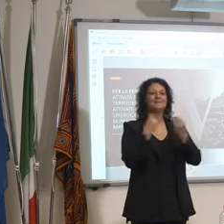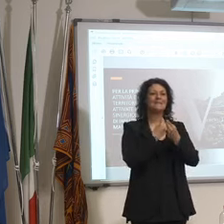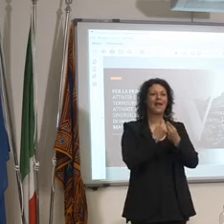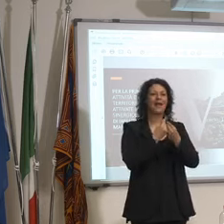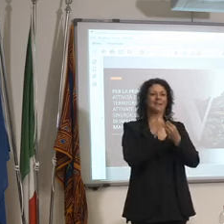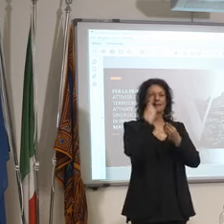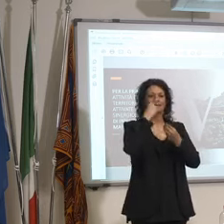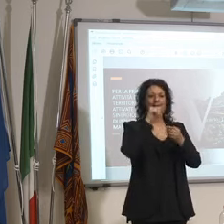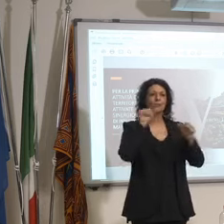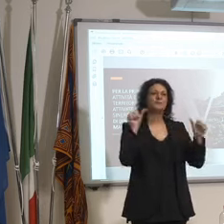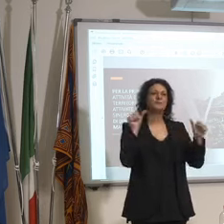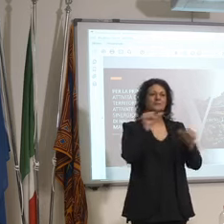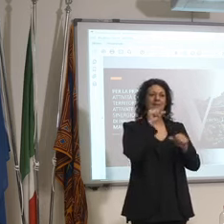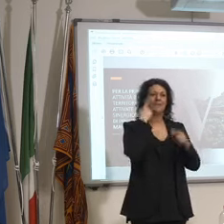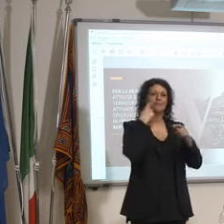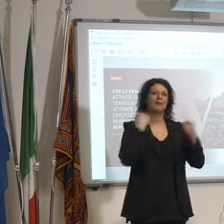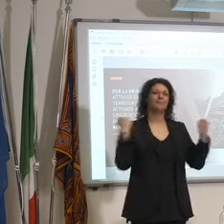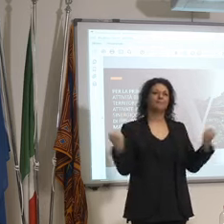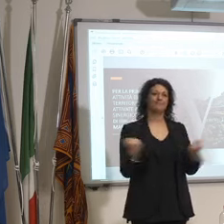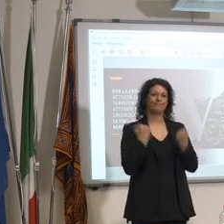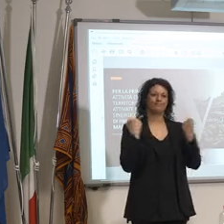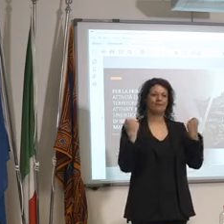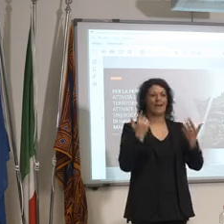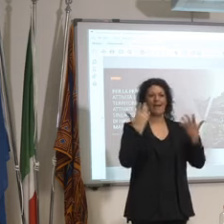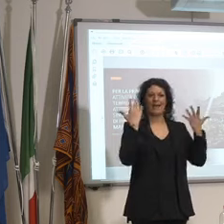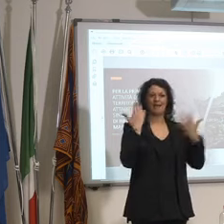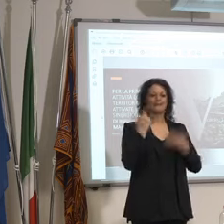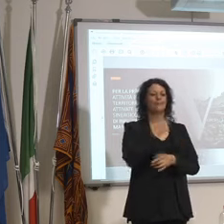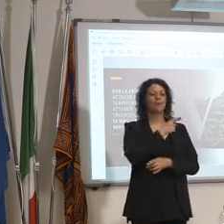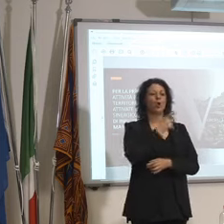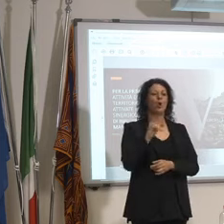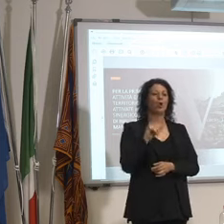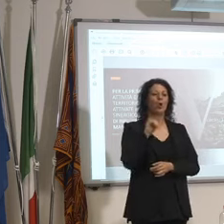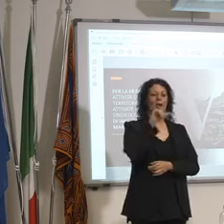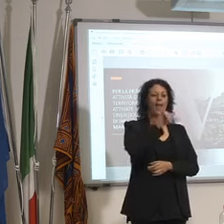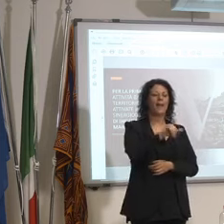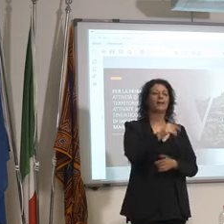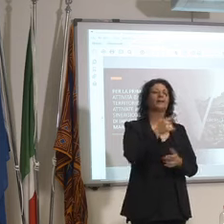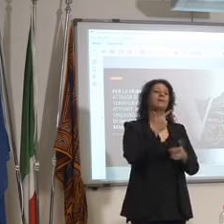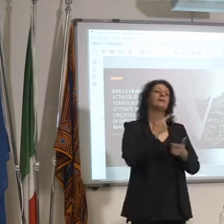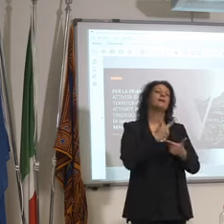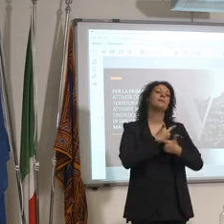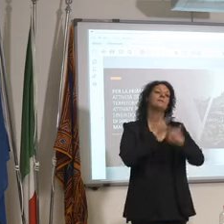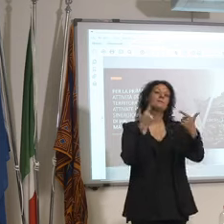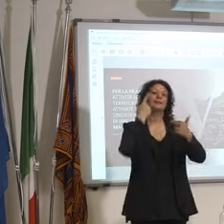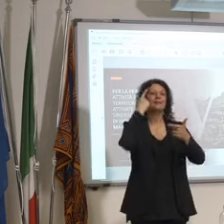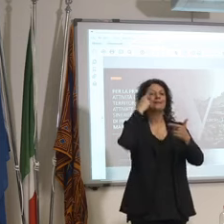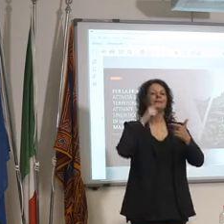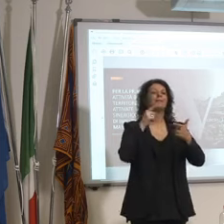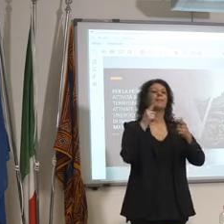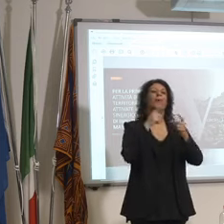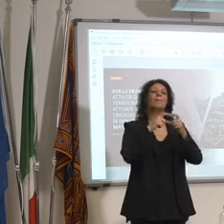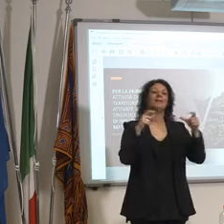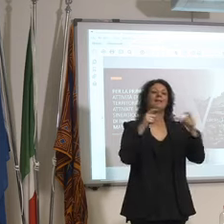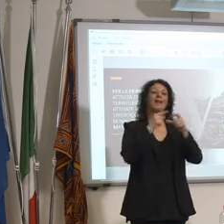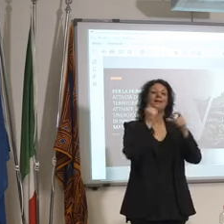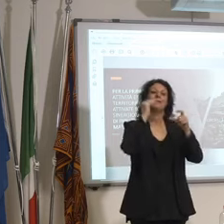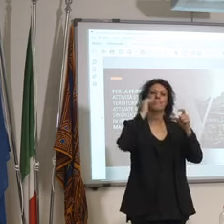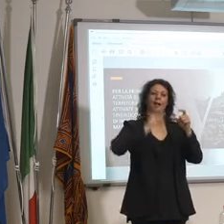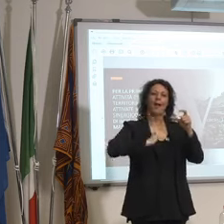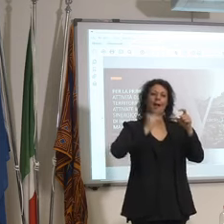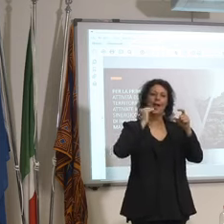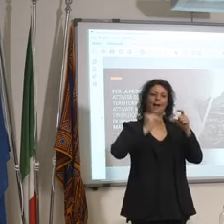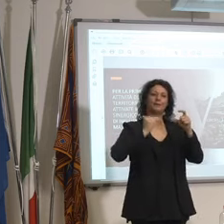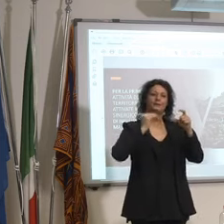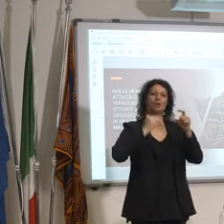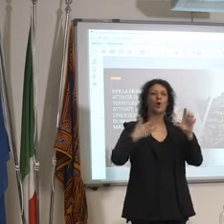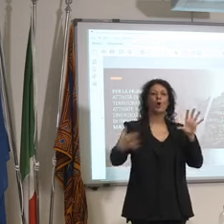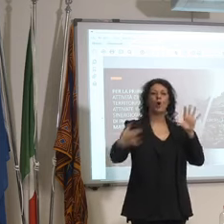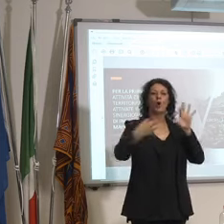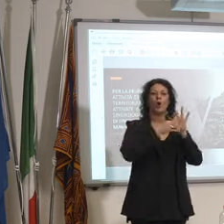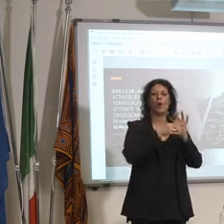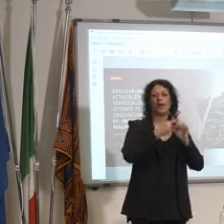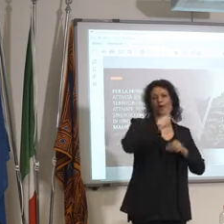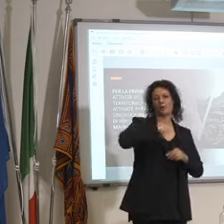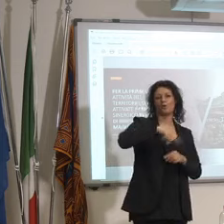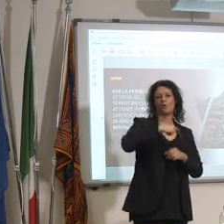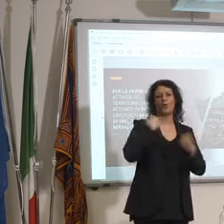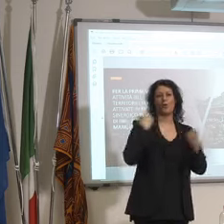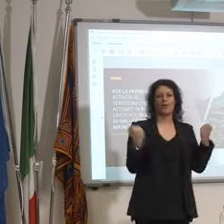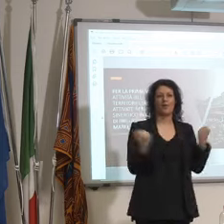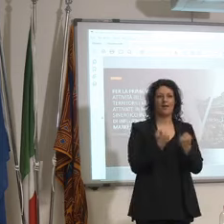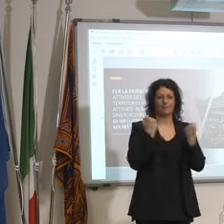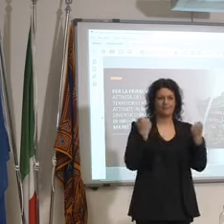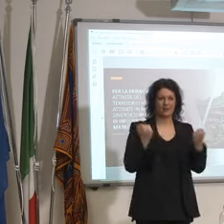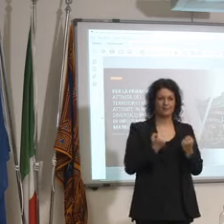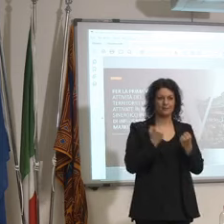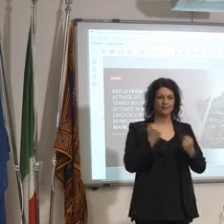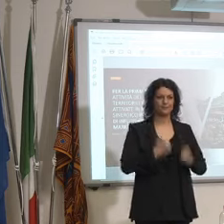voli a basso costo e noi facciamo la campagna di promozione facciamo un ticket assieme noi siamo aperti e disponibili a fare anche questo